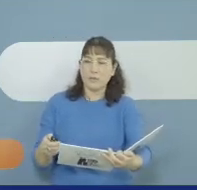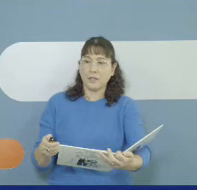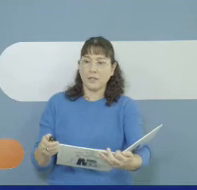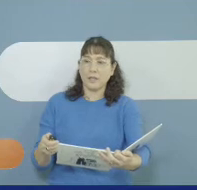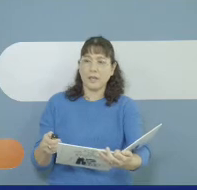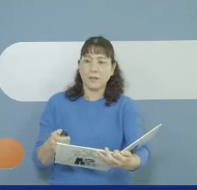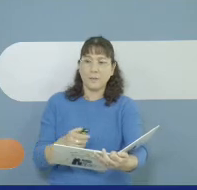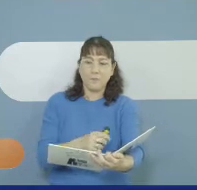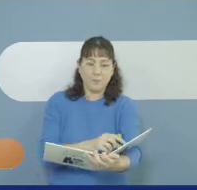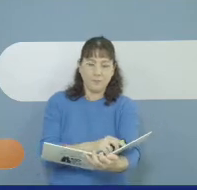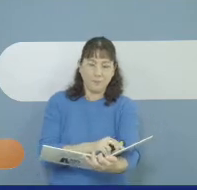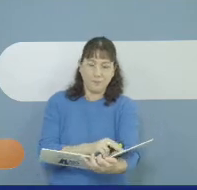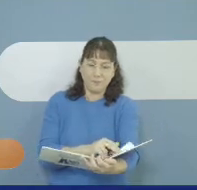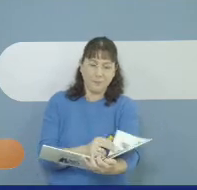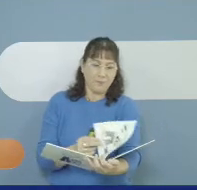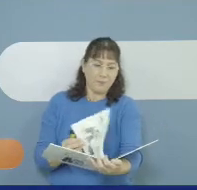בקצה הדרך?